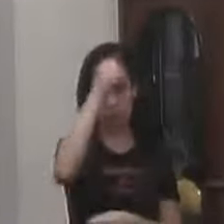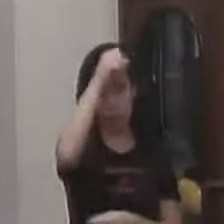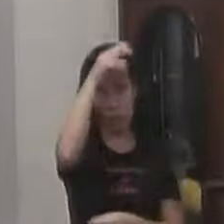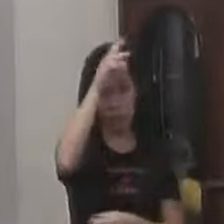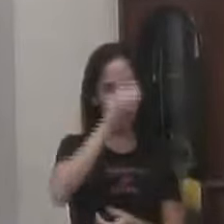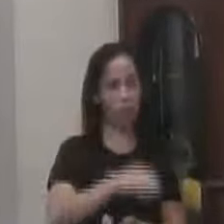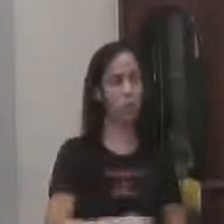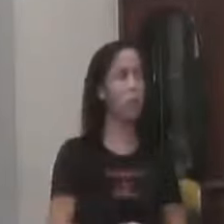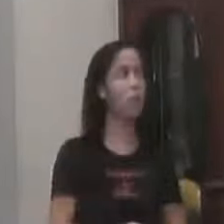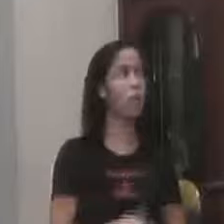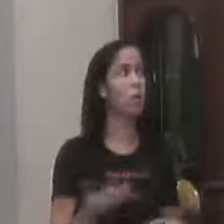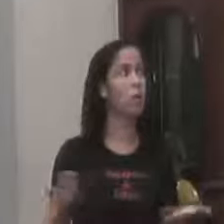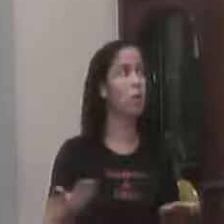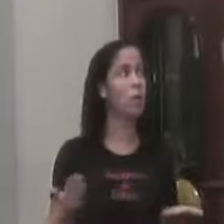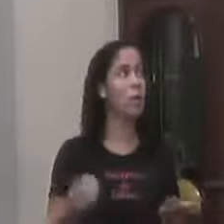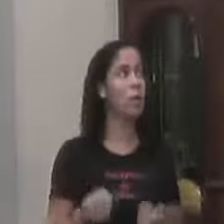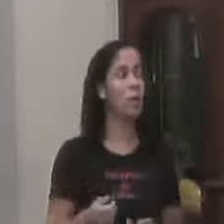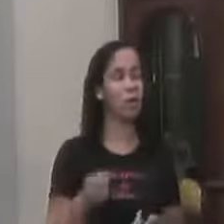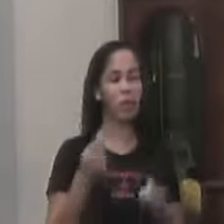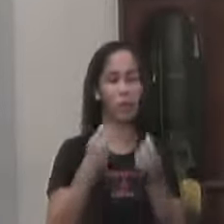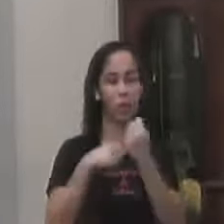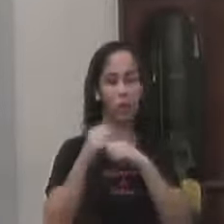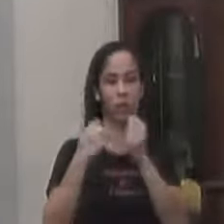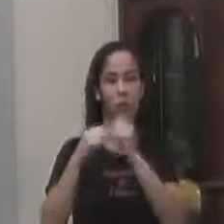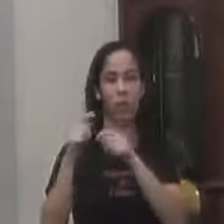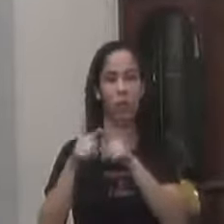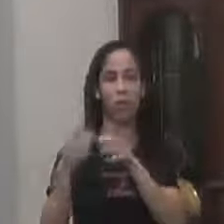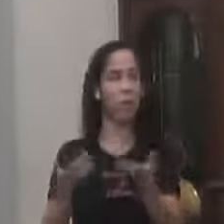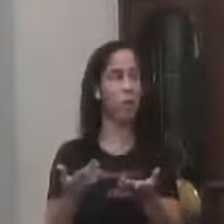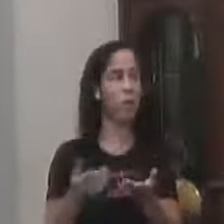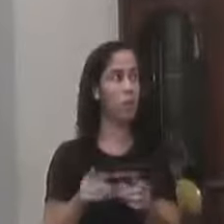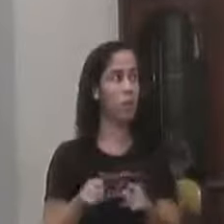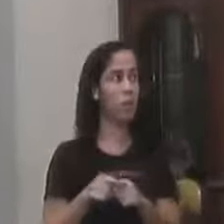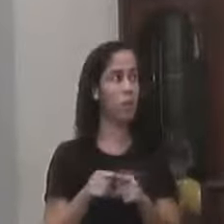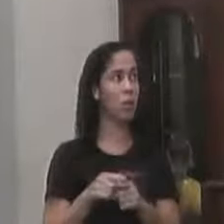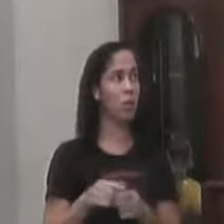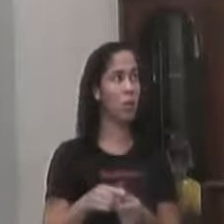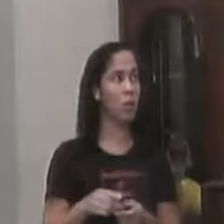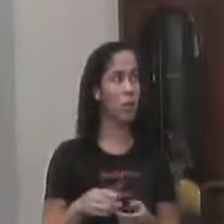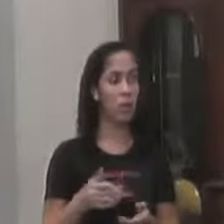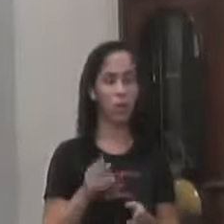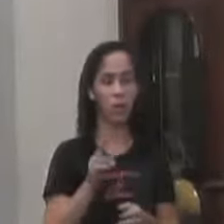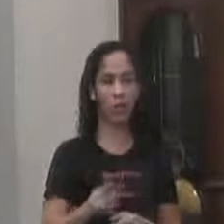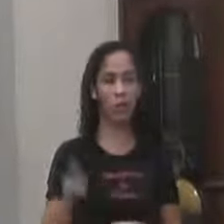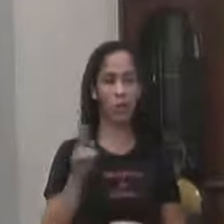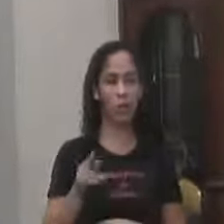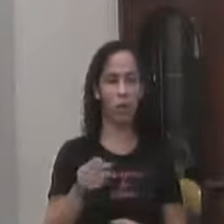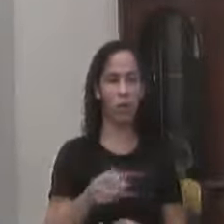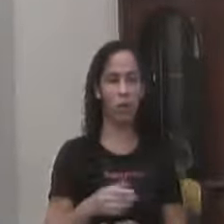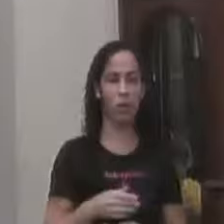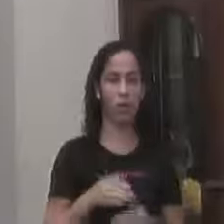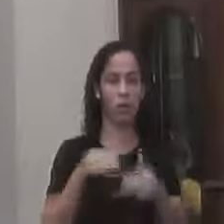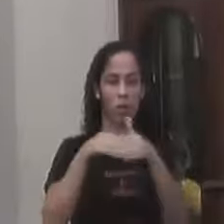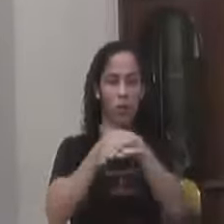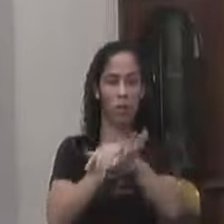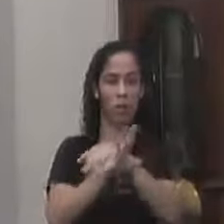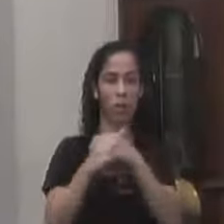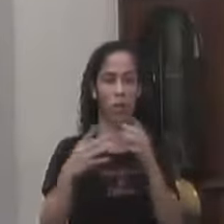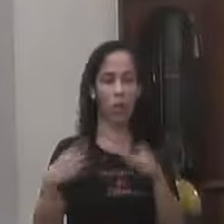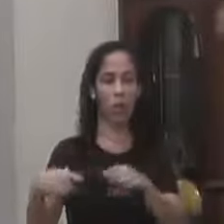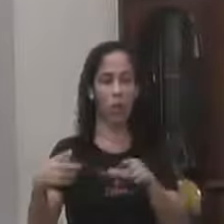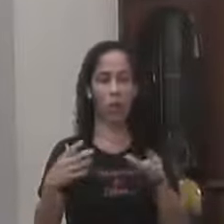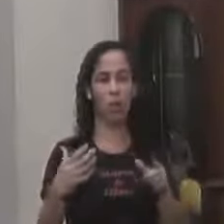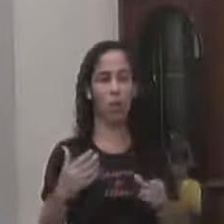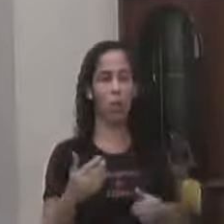bastasse Hoje A administração local Ainda está Utilizando Aquilo lá De depósito De